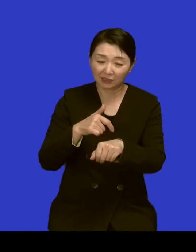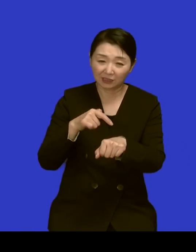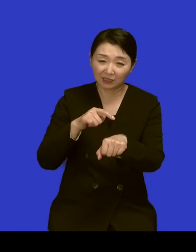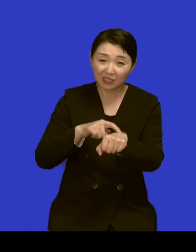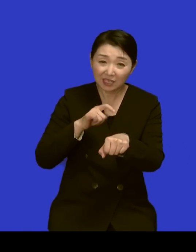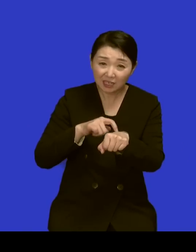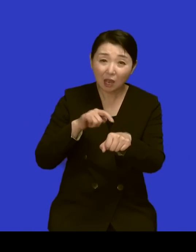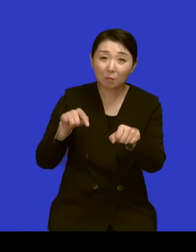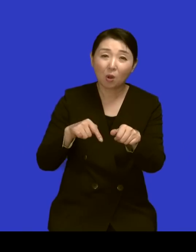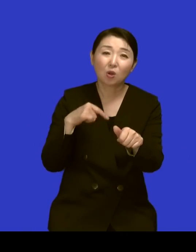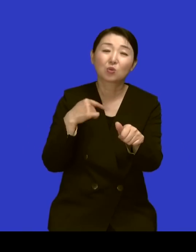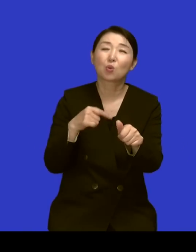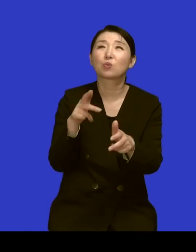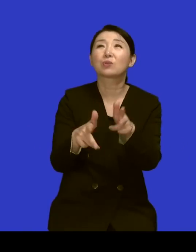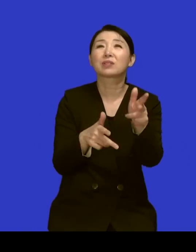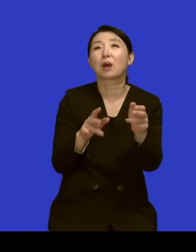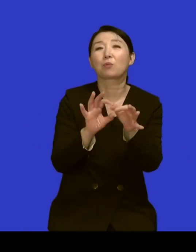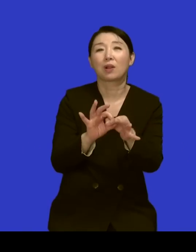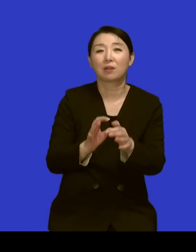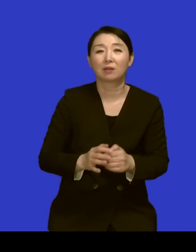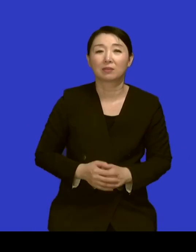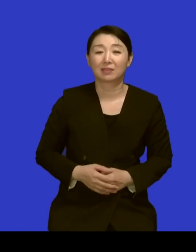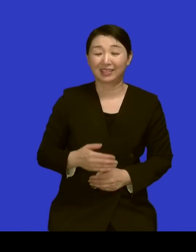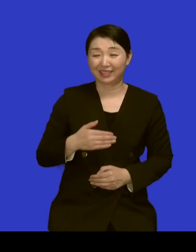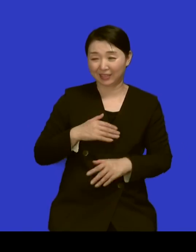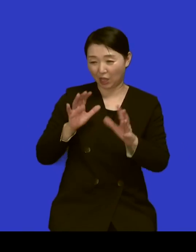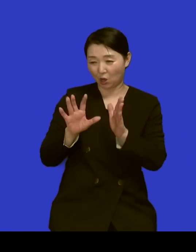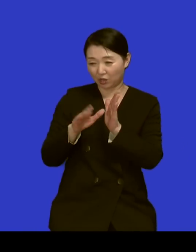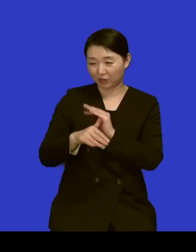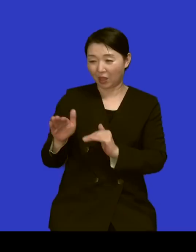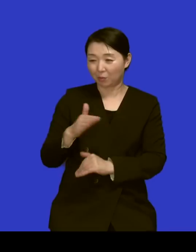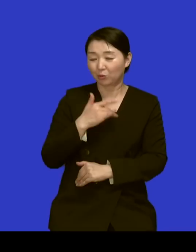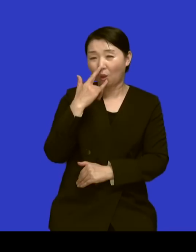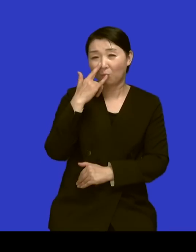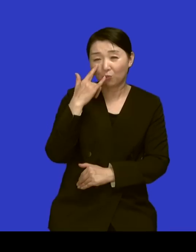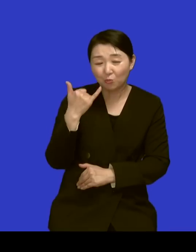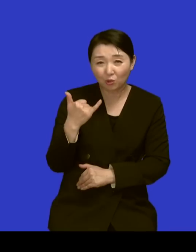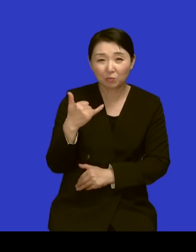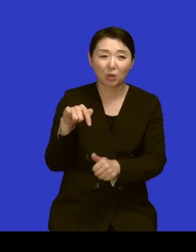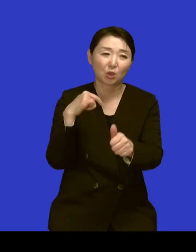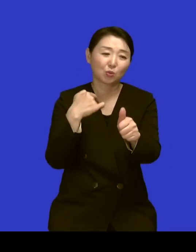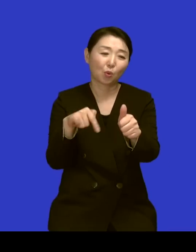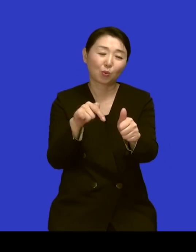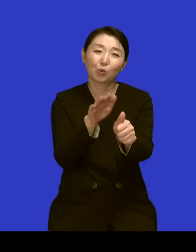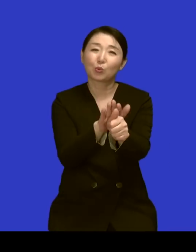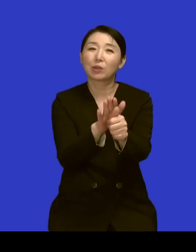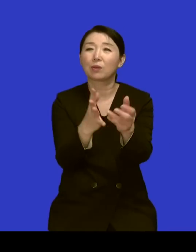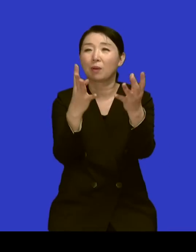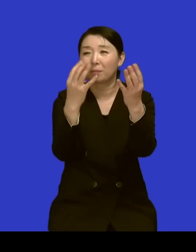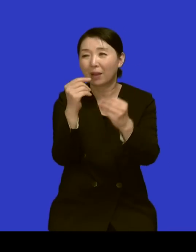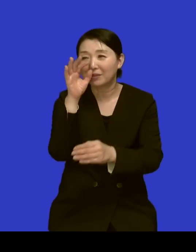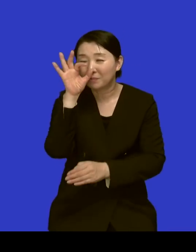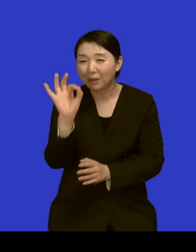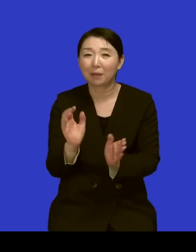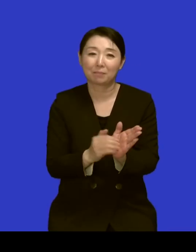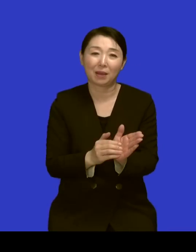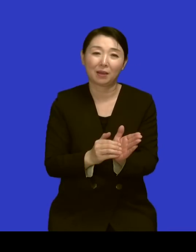어렸을 때부터 부모님들이 워낙 이제 그런 일들을 많이 하는 걸 봐서 네 그냥 보이는